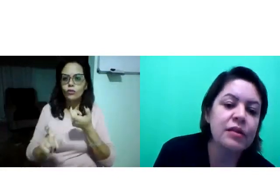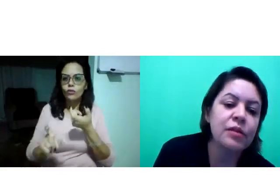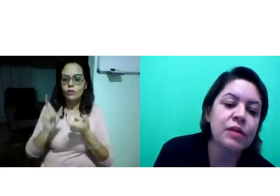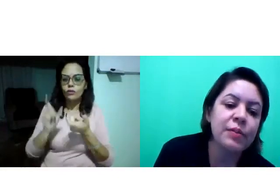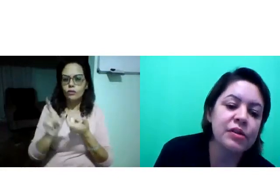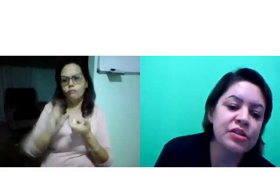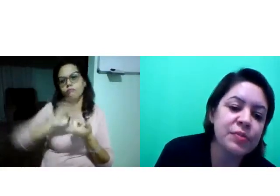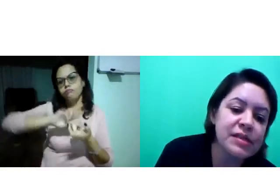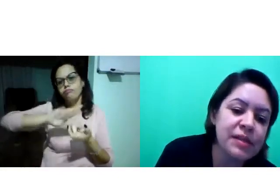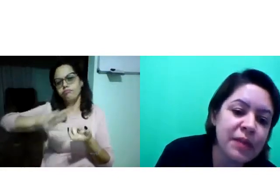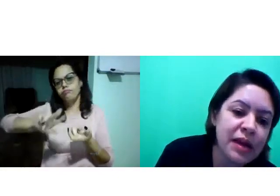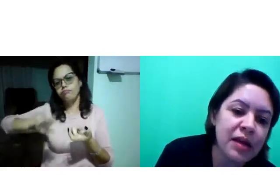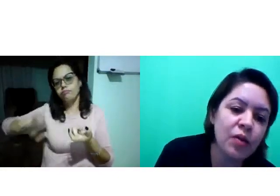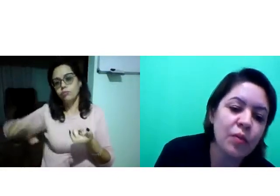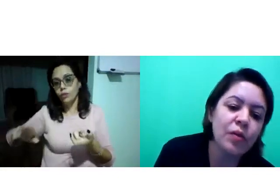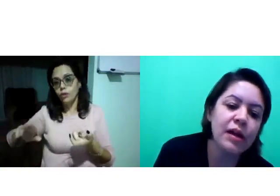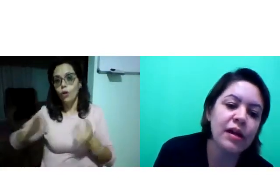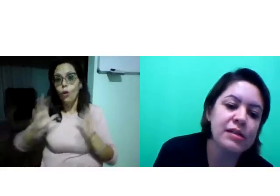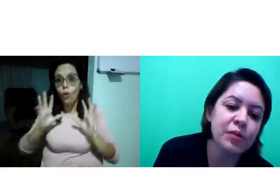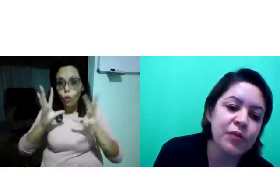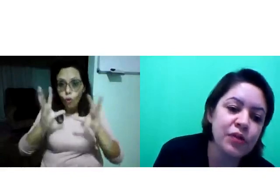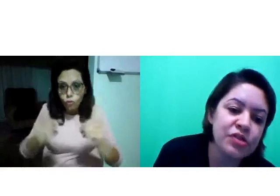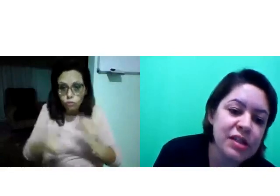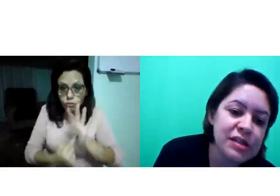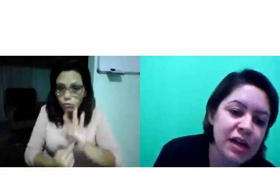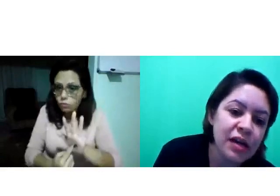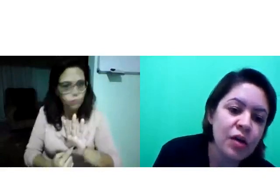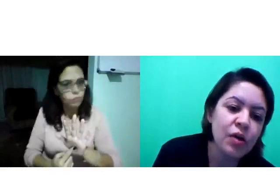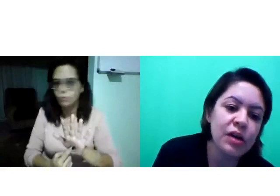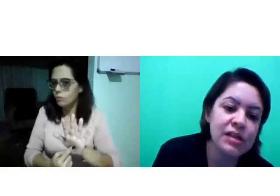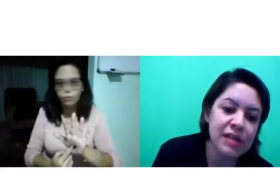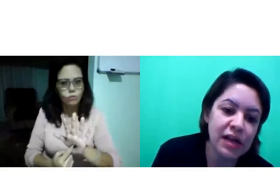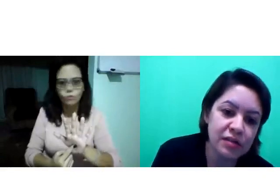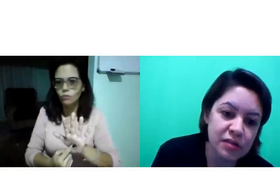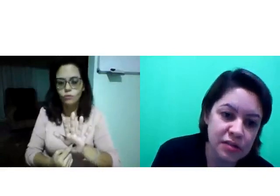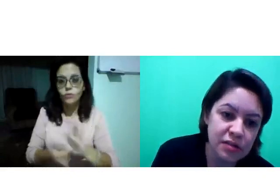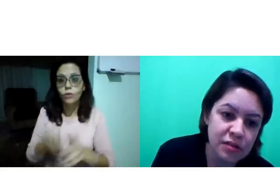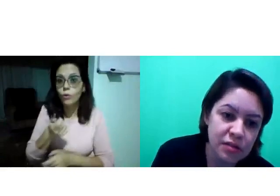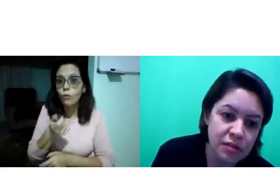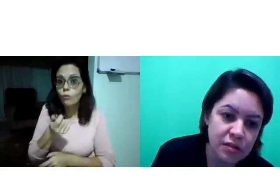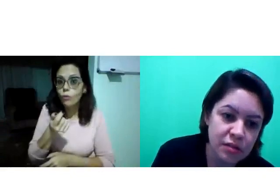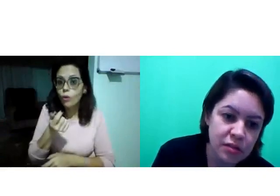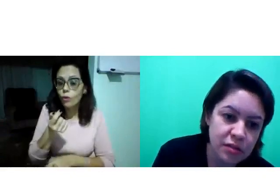Então, é importante a gente perceber como que essa morfologia está organizada.